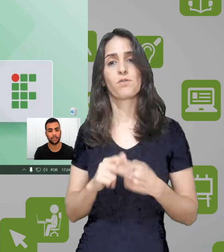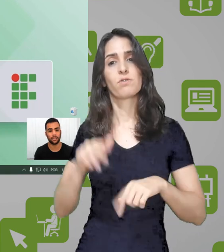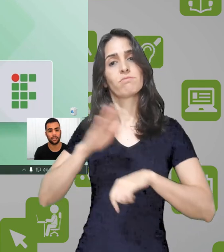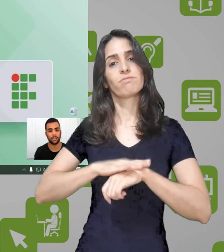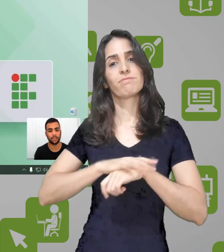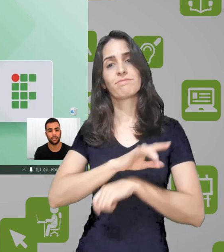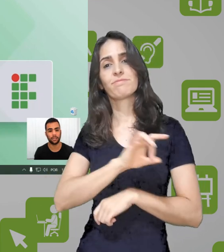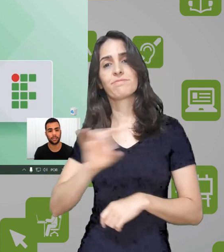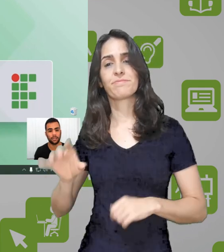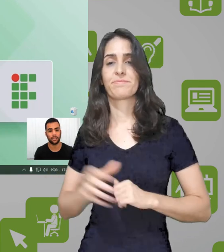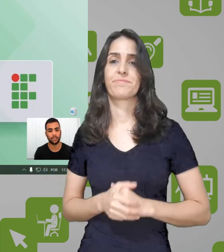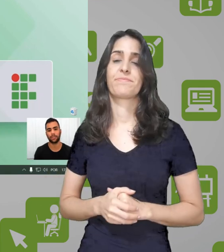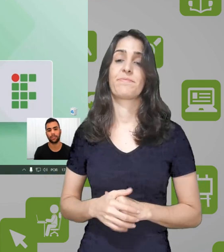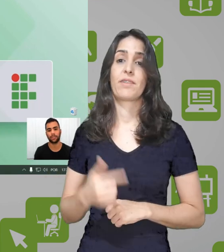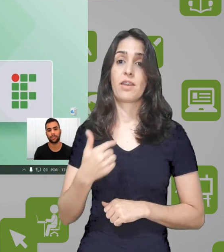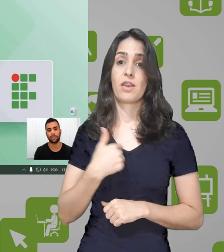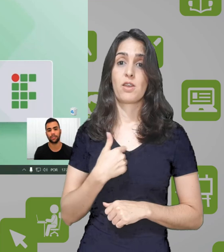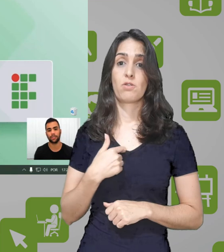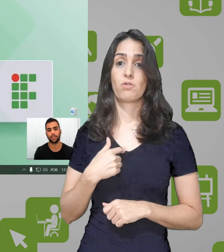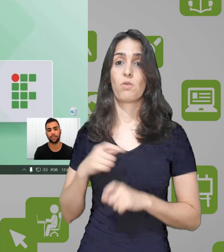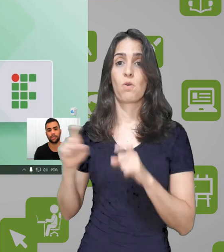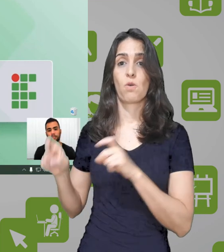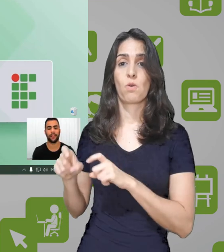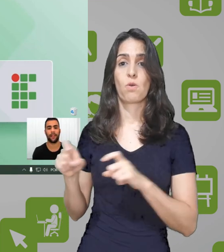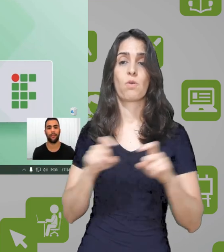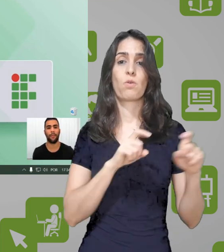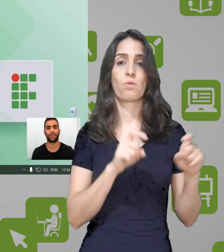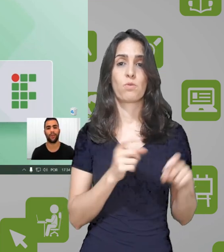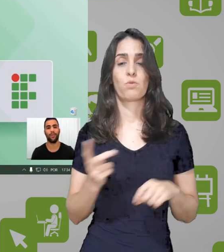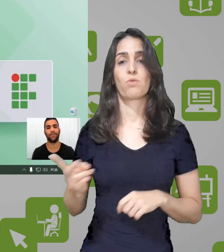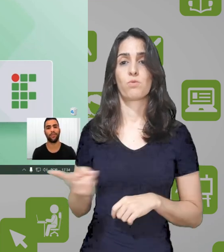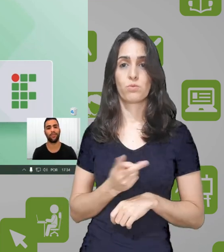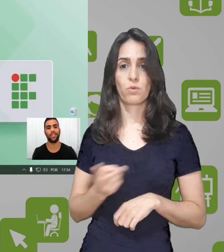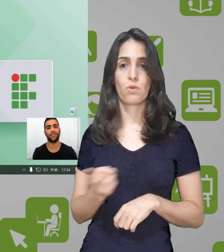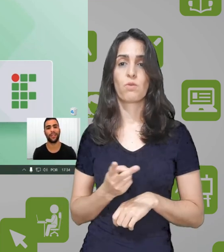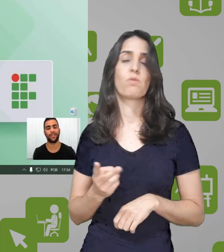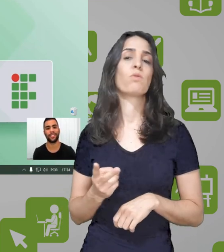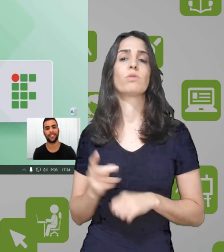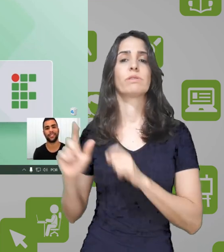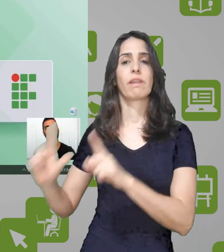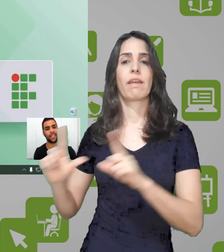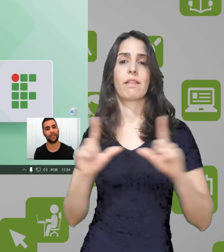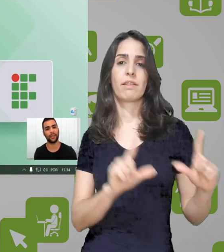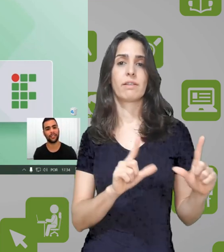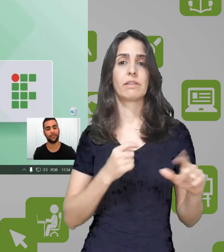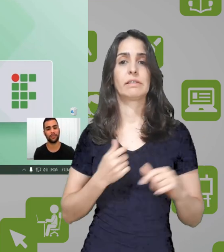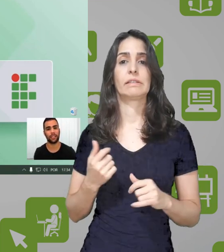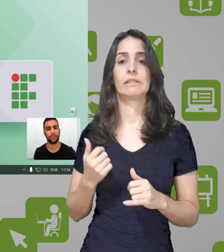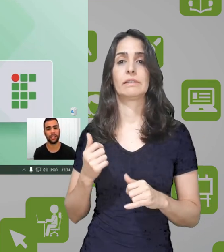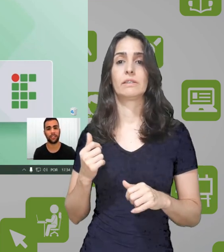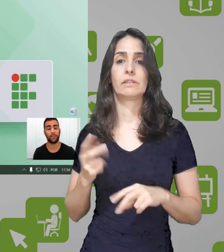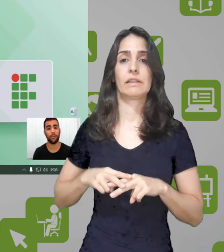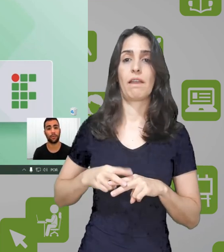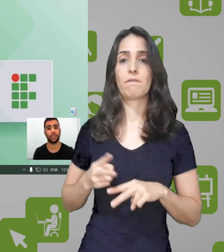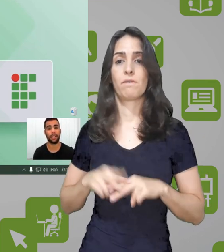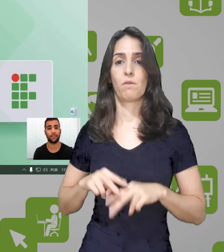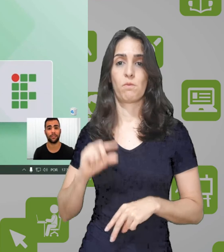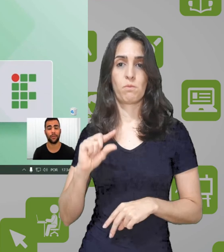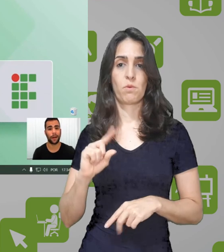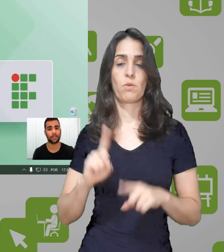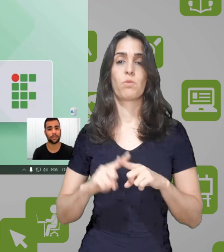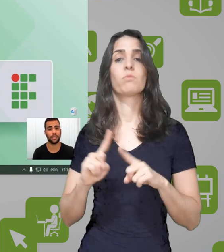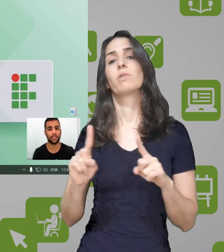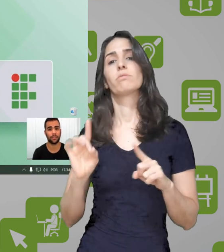quiser. Pode estar personalizando essa opção. Bom, pessoal, como eu estou com dois programas de gravação de tela aberta simultaneamente, ficou um pouco